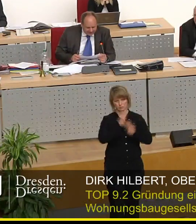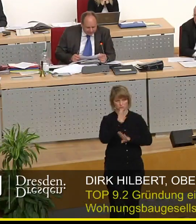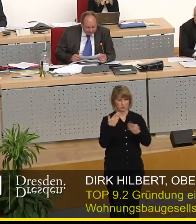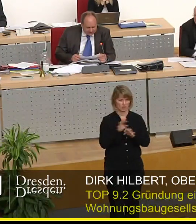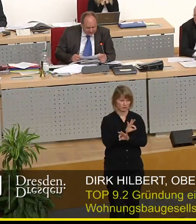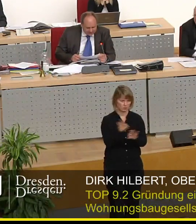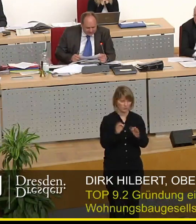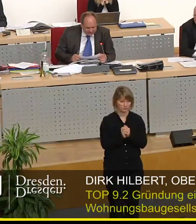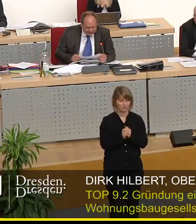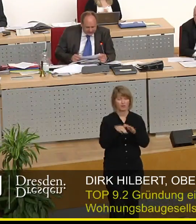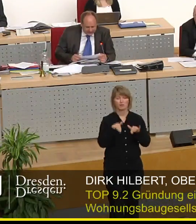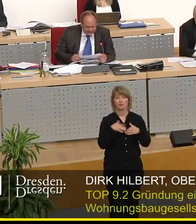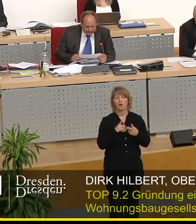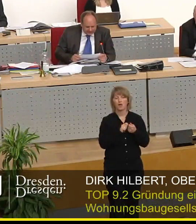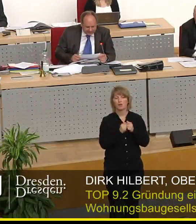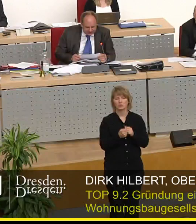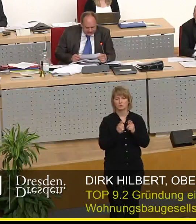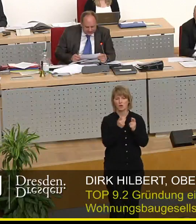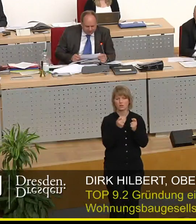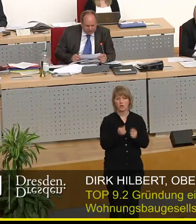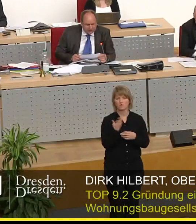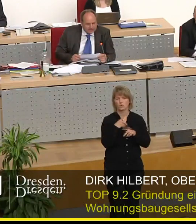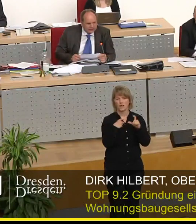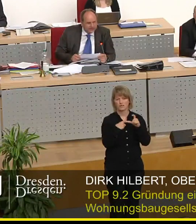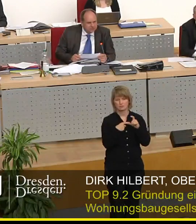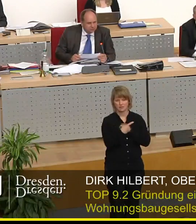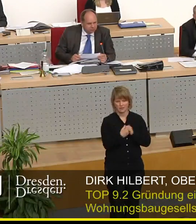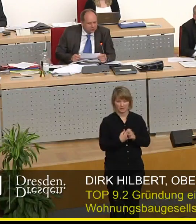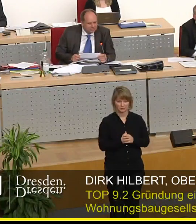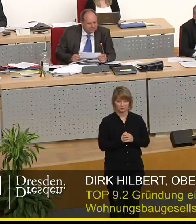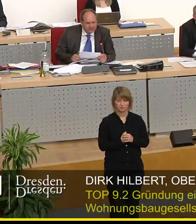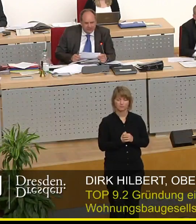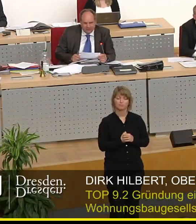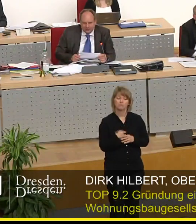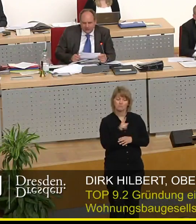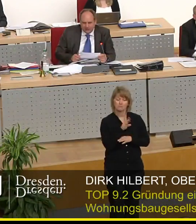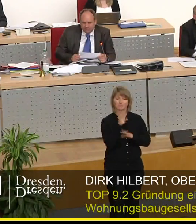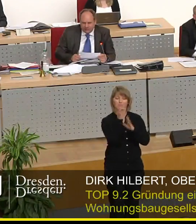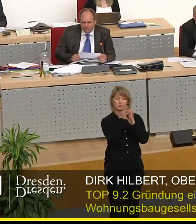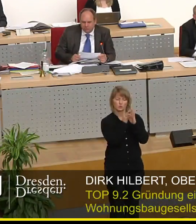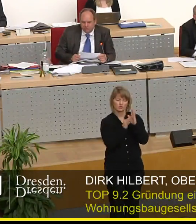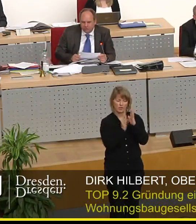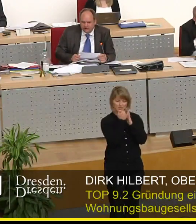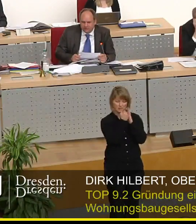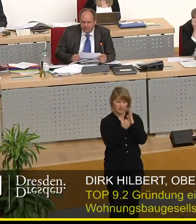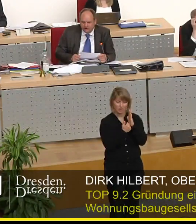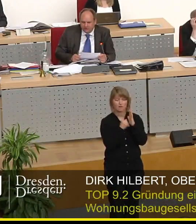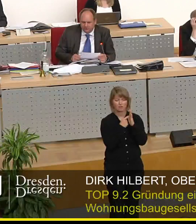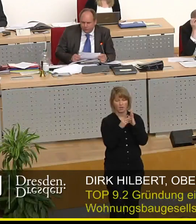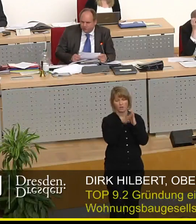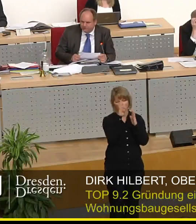einen Änderungsantrag der SPD hier ist punktweise Abstimmung